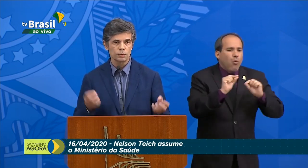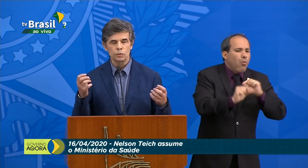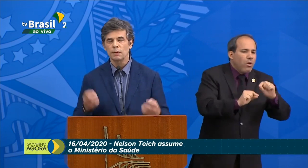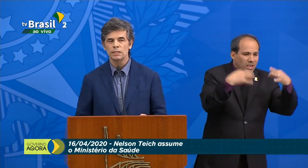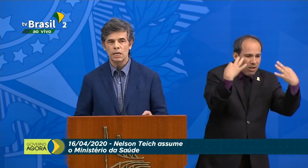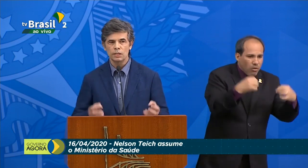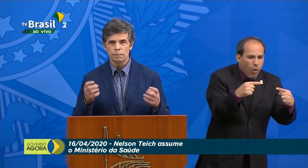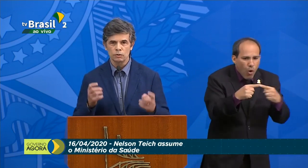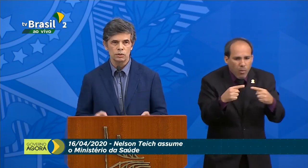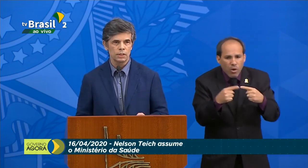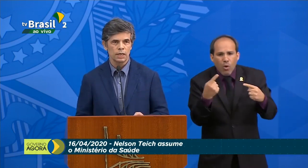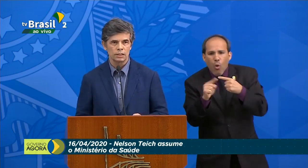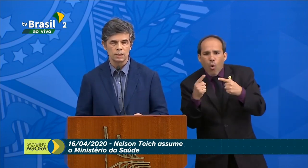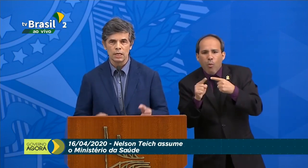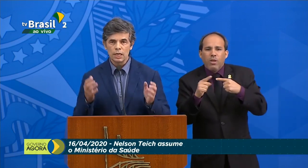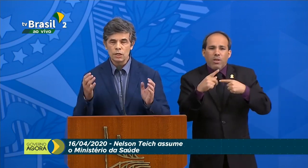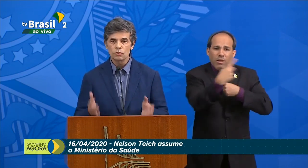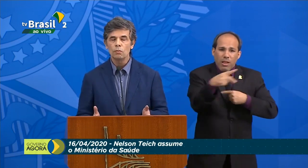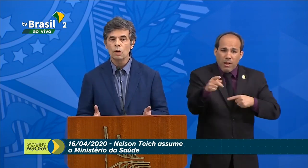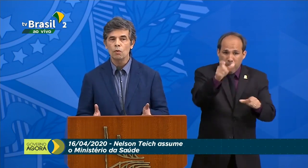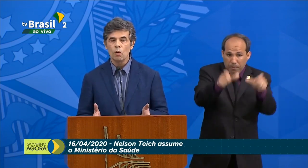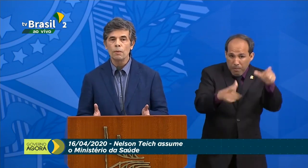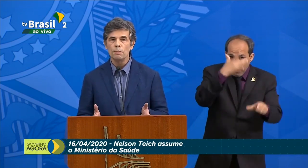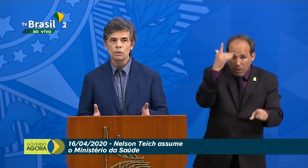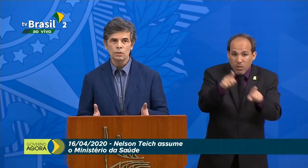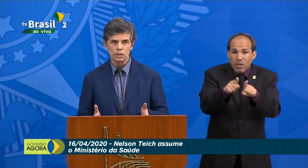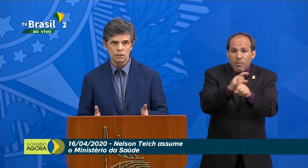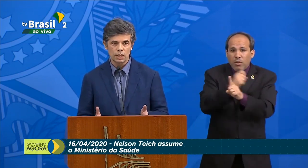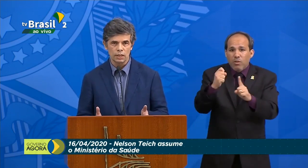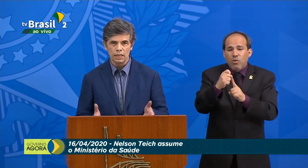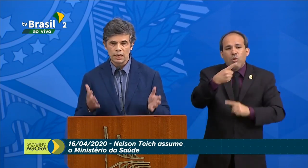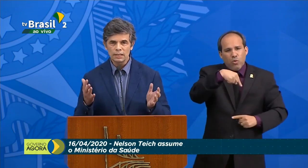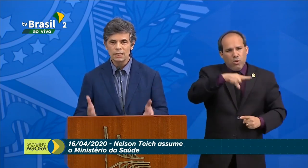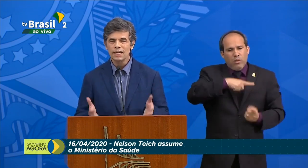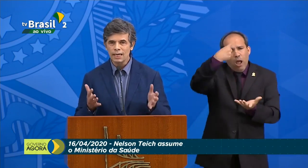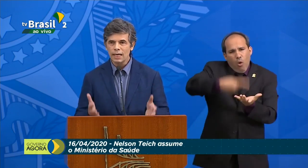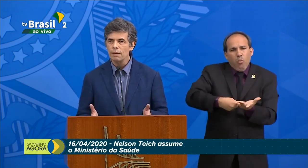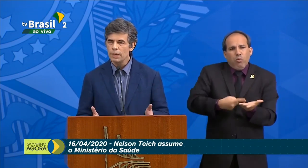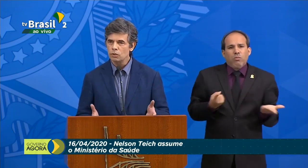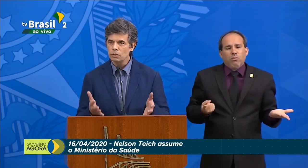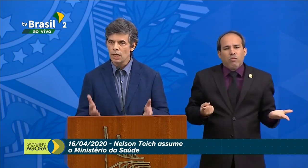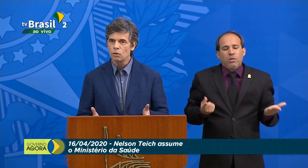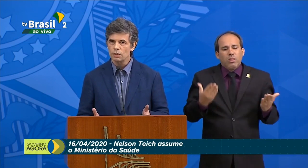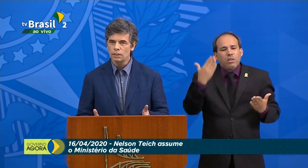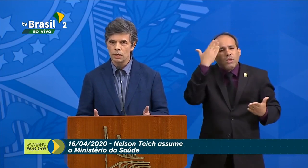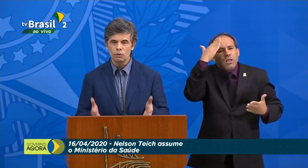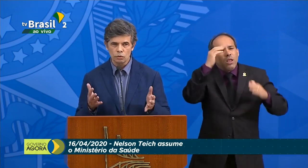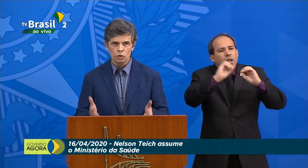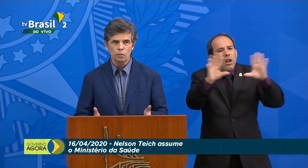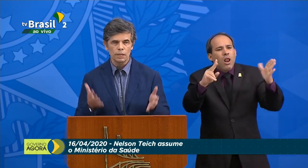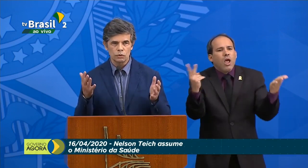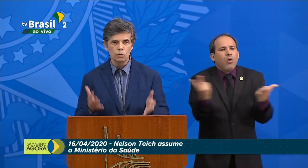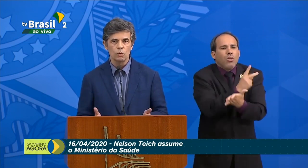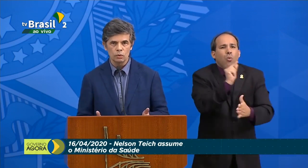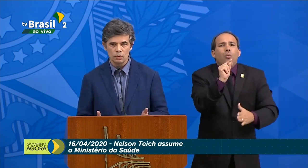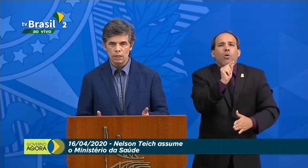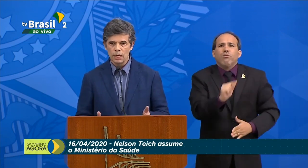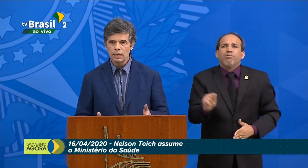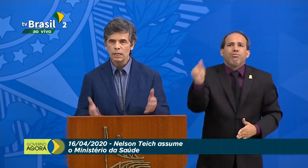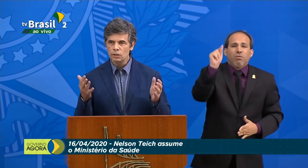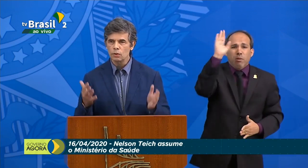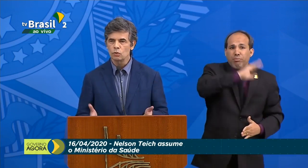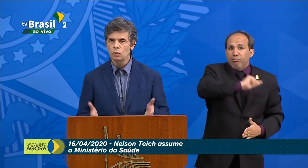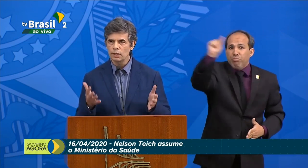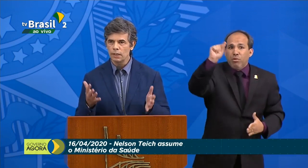ou não para as pessoas, para os pacientes e para a sociedade. Isso é um compromisso que a gente tem. Entender claramente o que está acontecendo, não só no Brasil, no